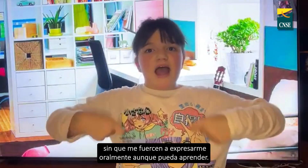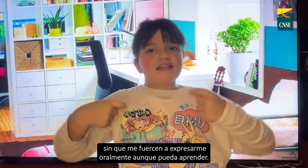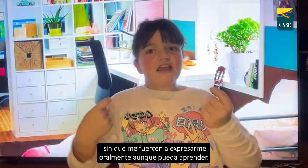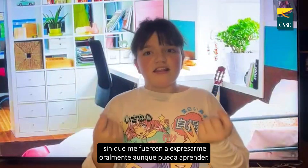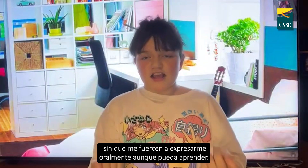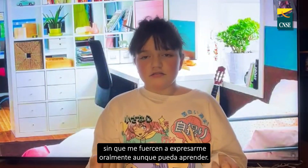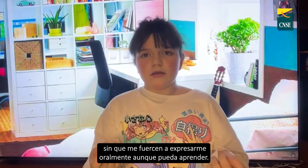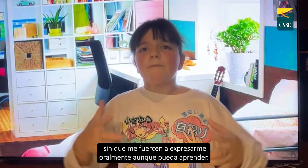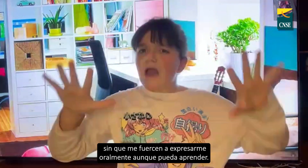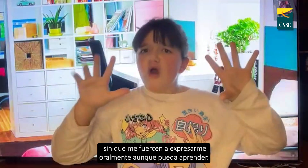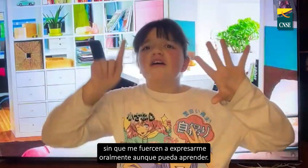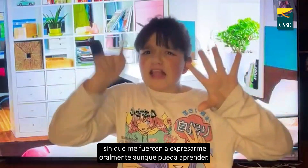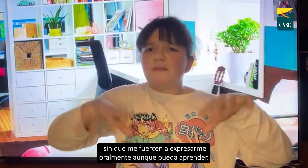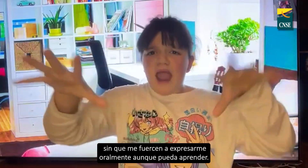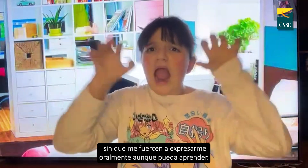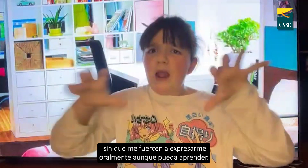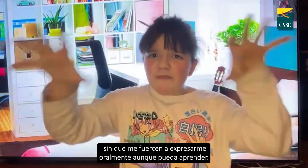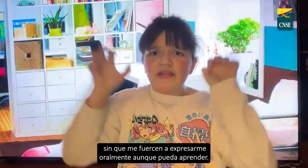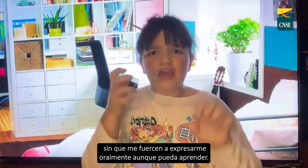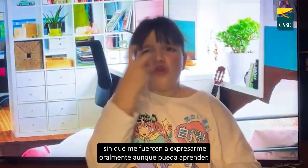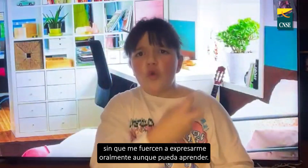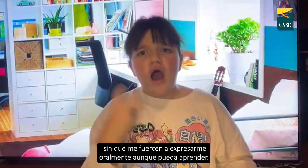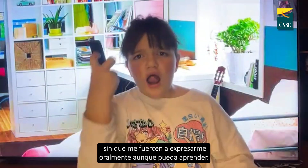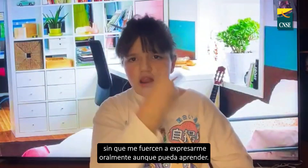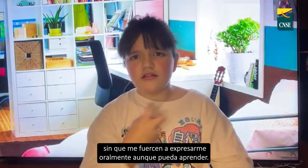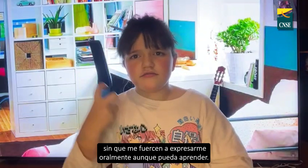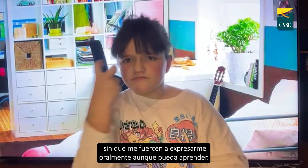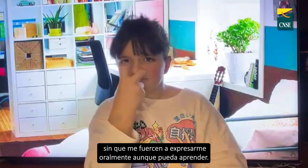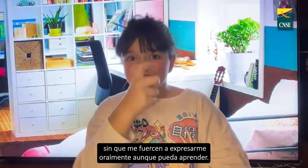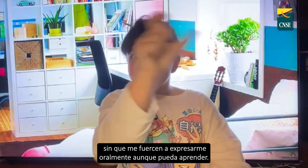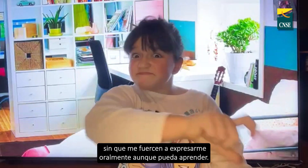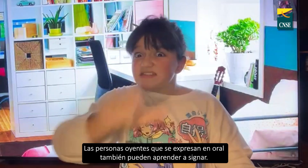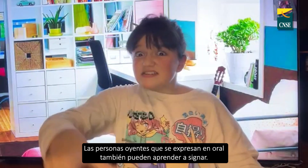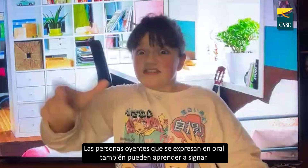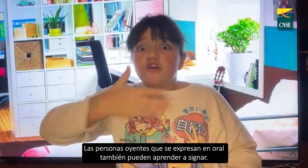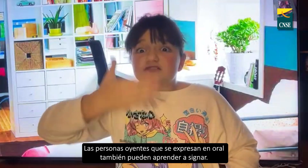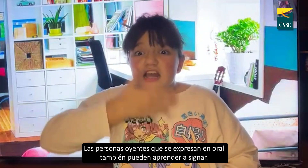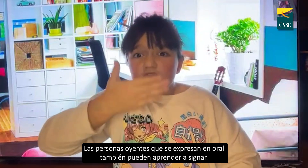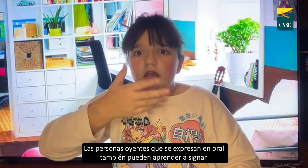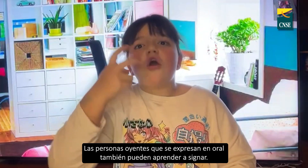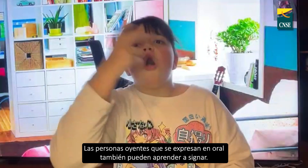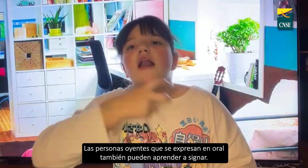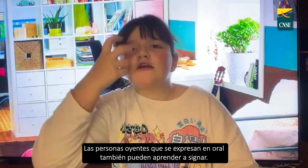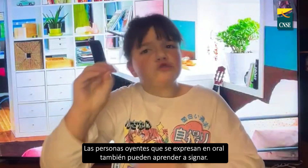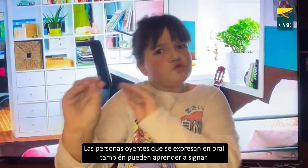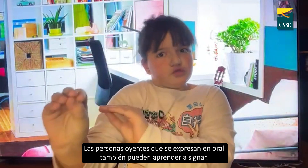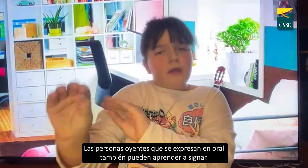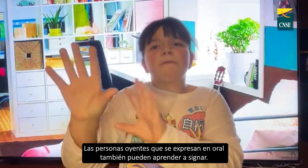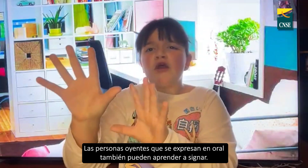oralmente, aunque pueda aprender. Las personas oyentes que se expresan en lengua oral también